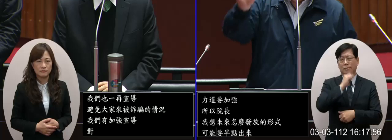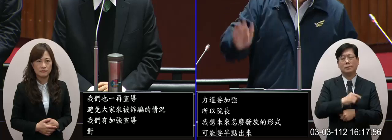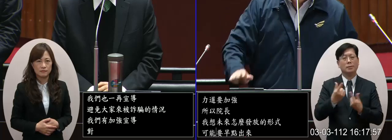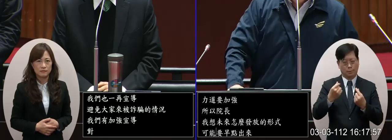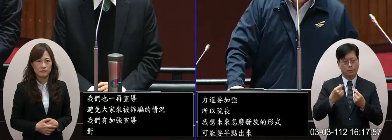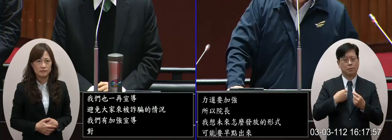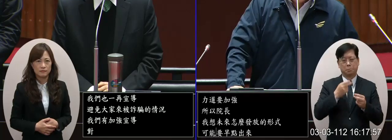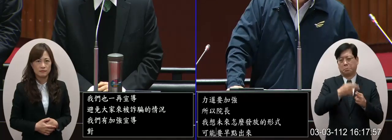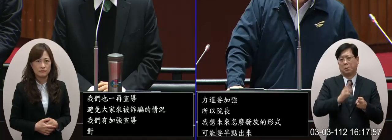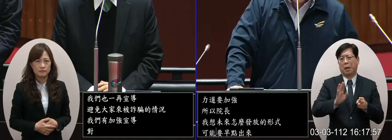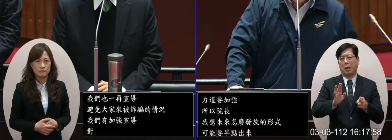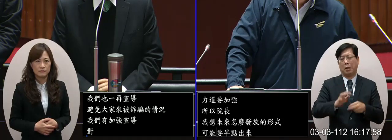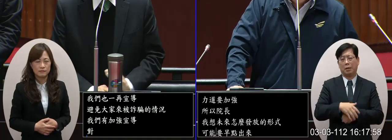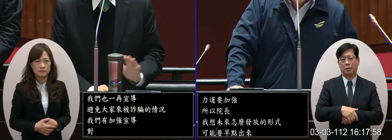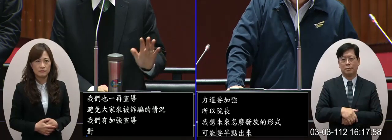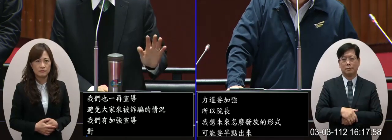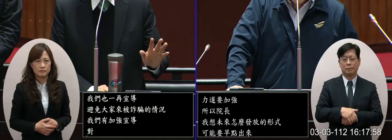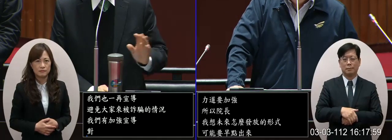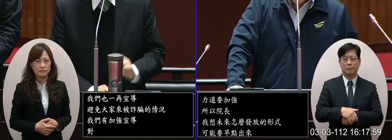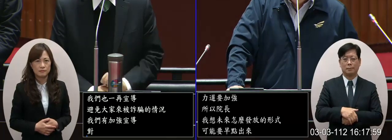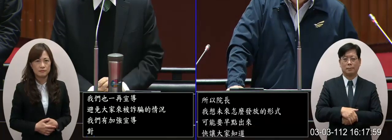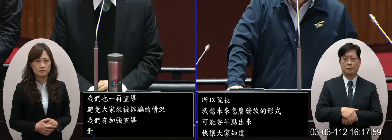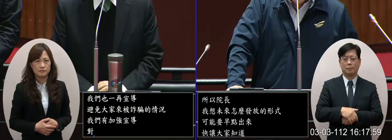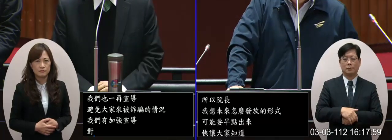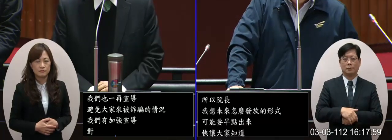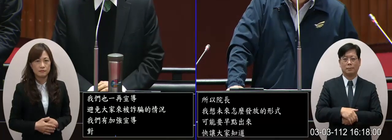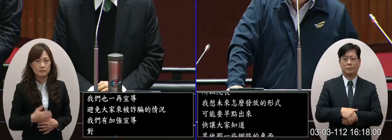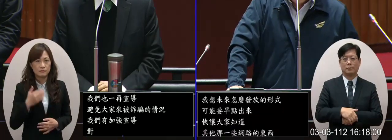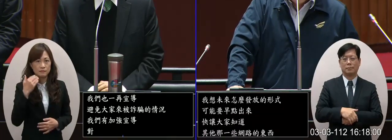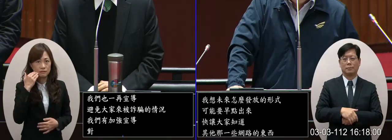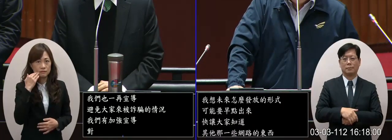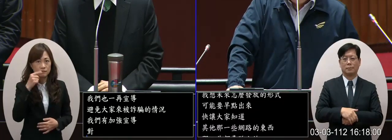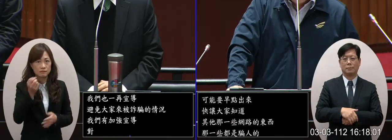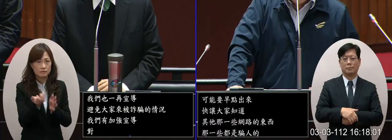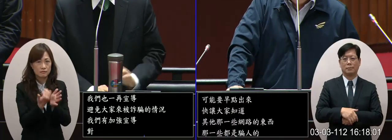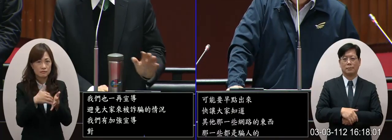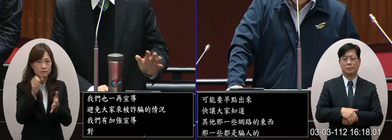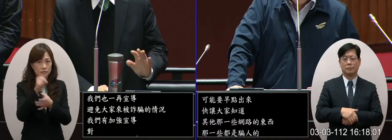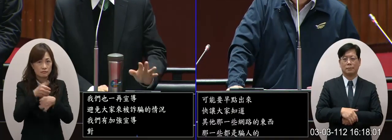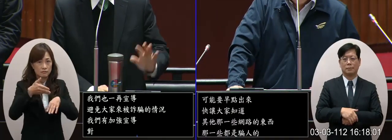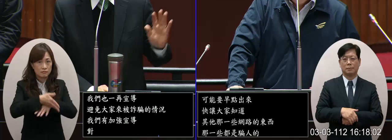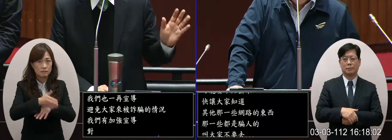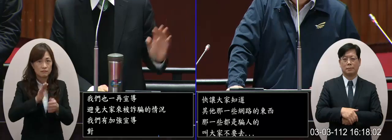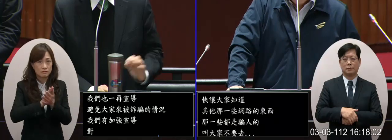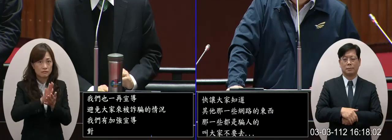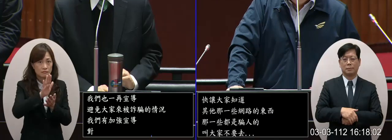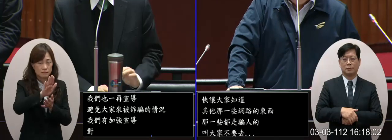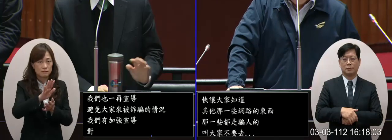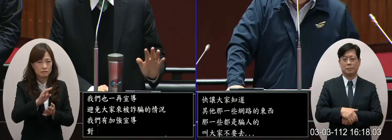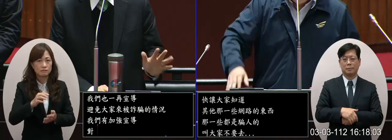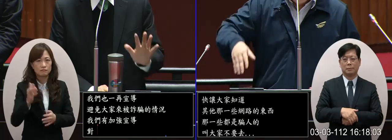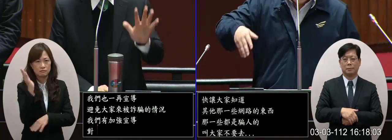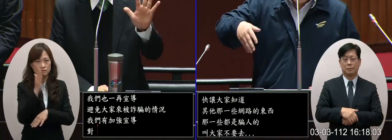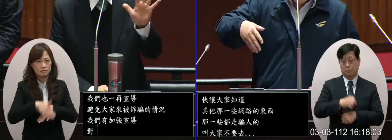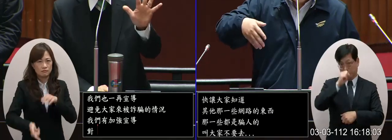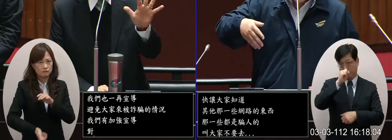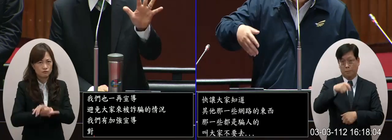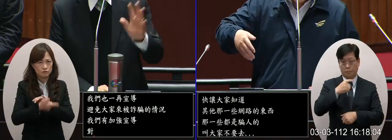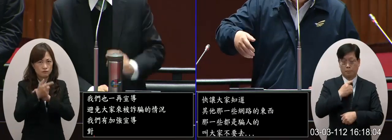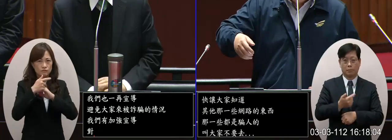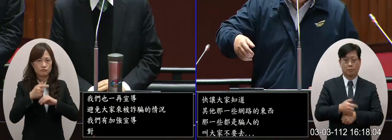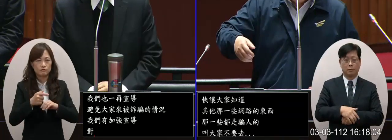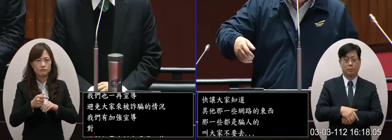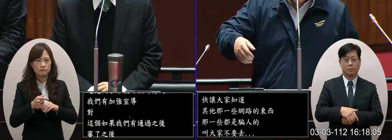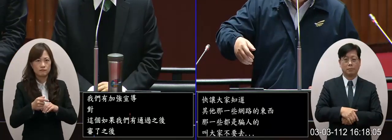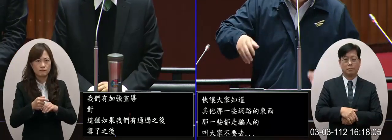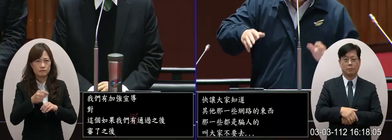就叫大家不要去不要去這如果我們有剩下同歸以後心料我們就會快好我們有五